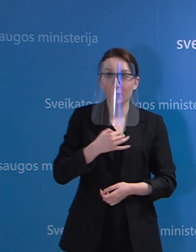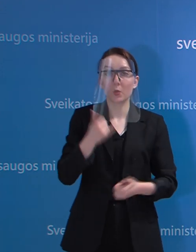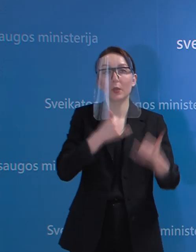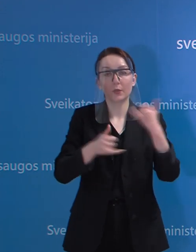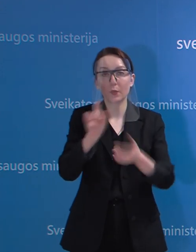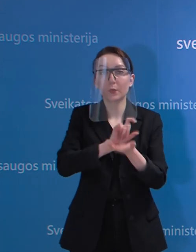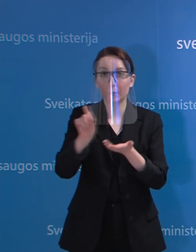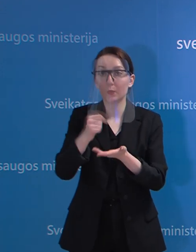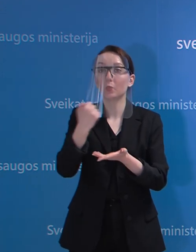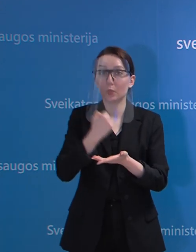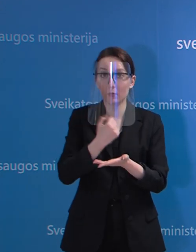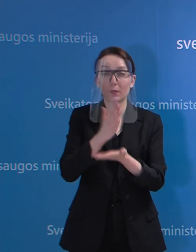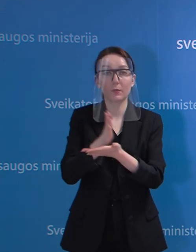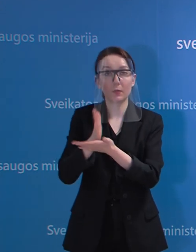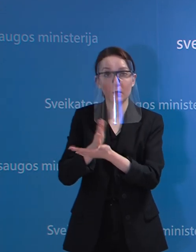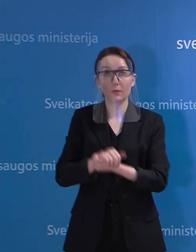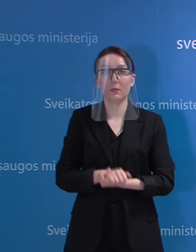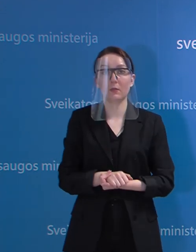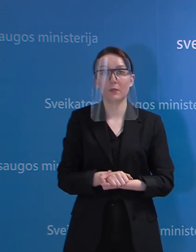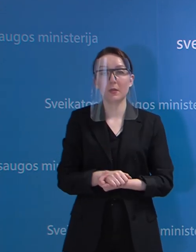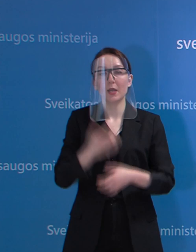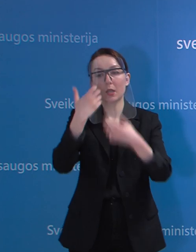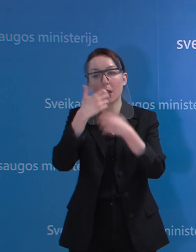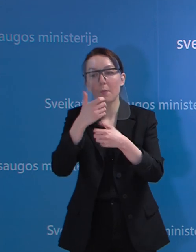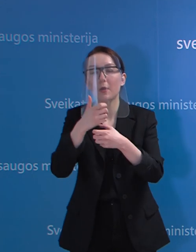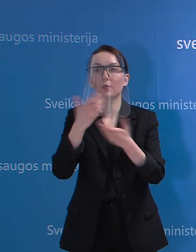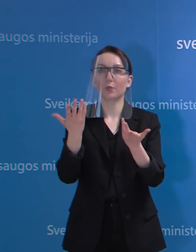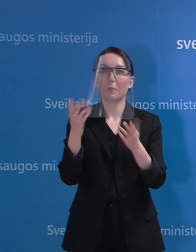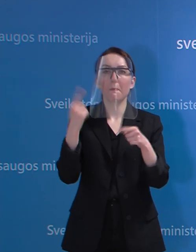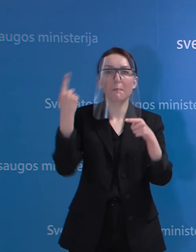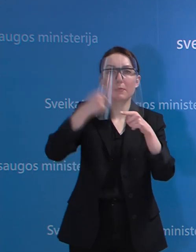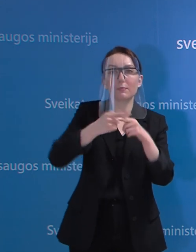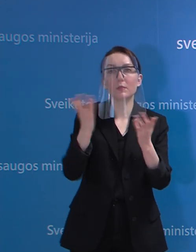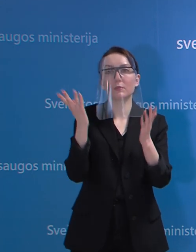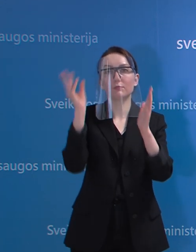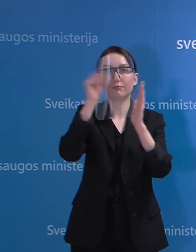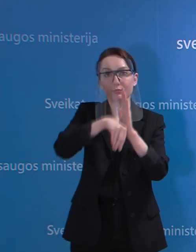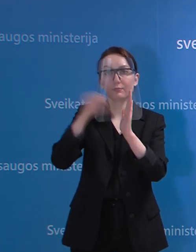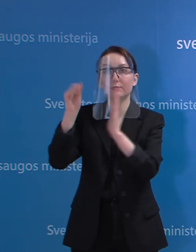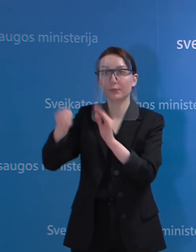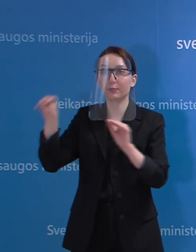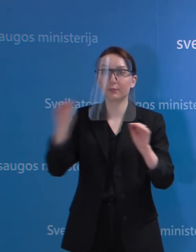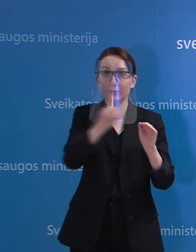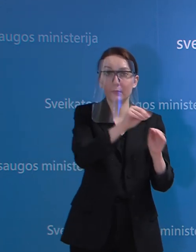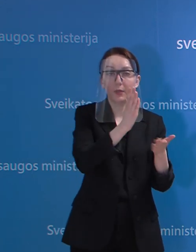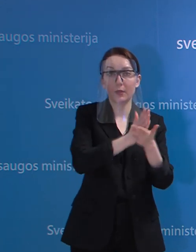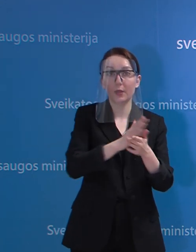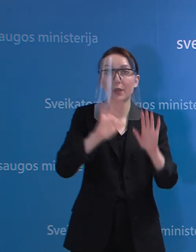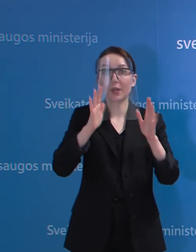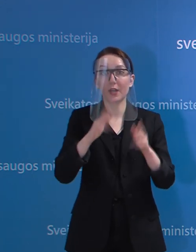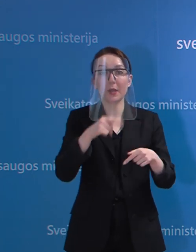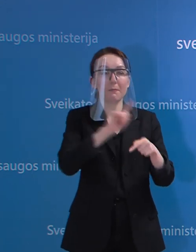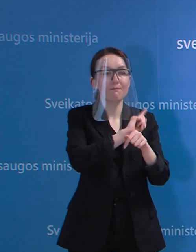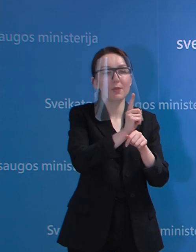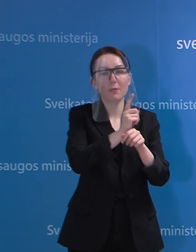kaip ir sakiau, reagentų ir laboratorijos instaliuoja papildomas galimybės, tai kaip ir sakiau, kai ištirsim tuos, kuriuos